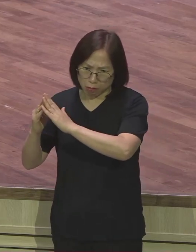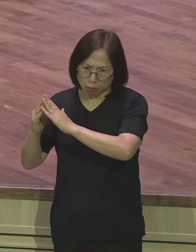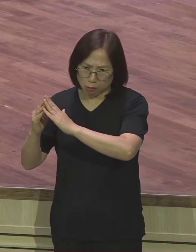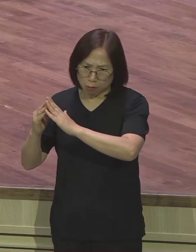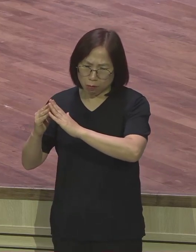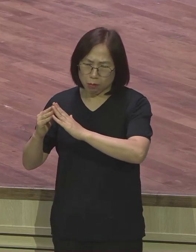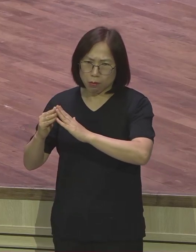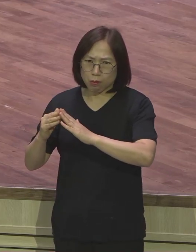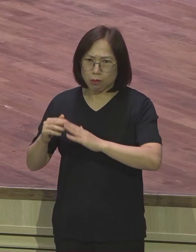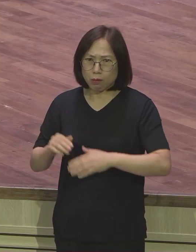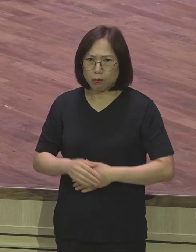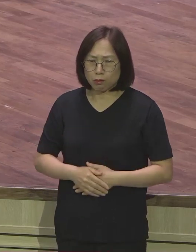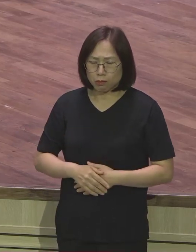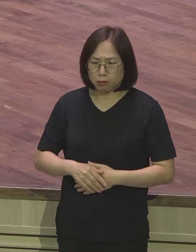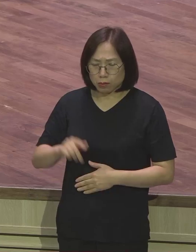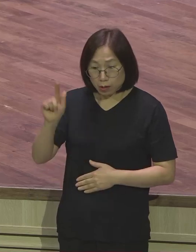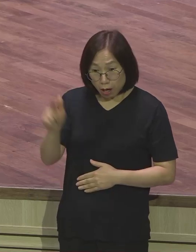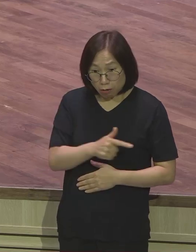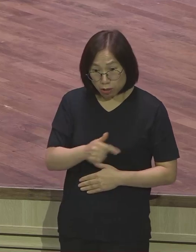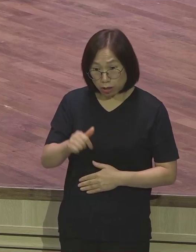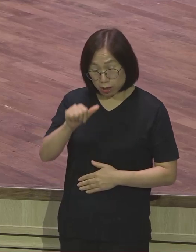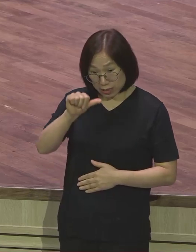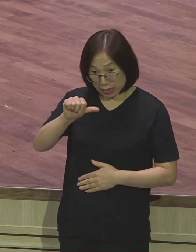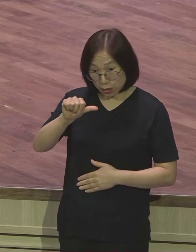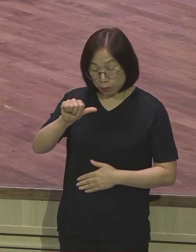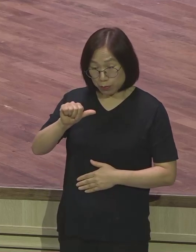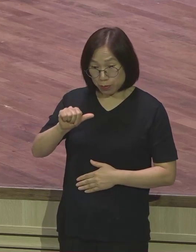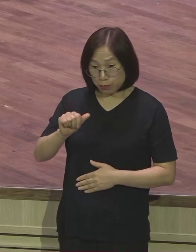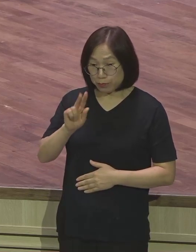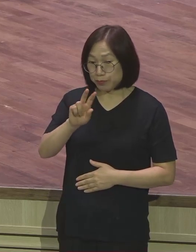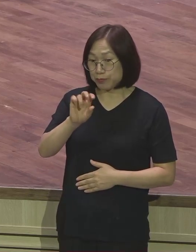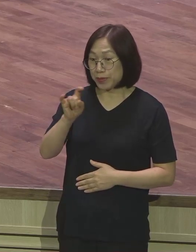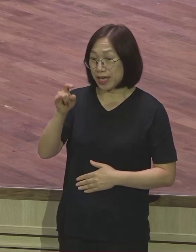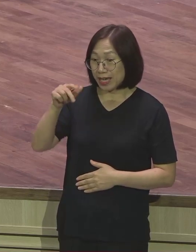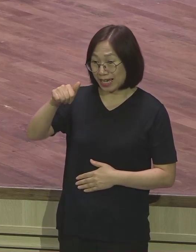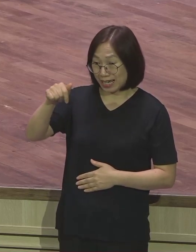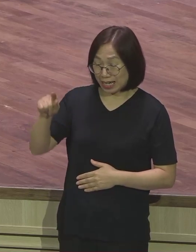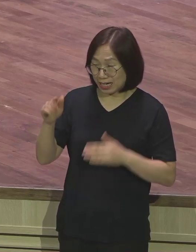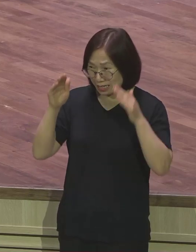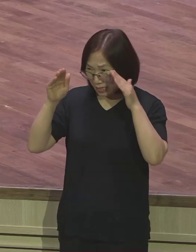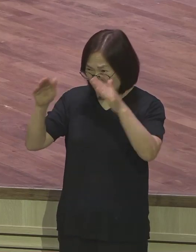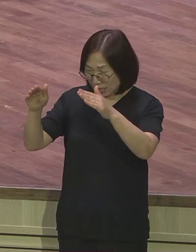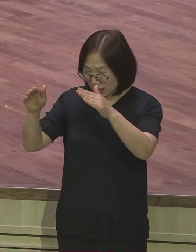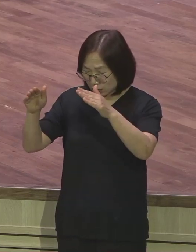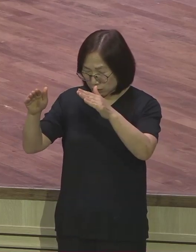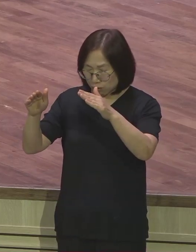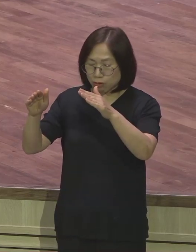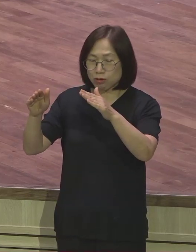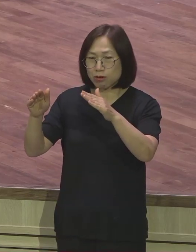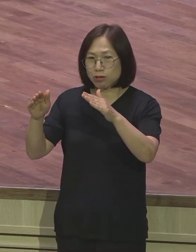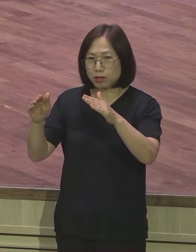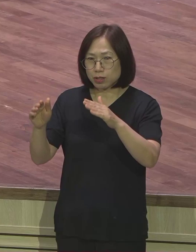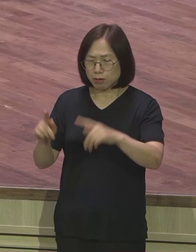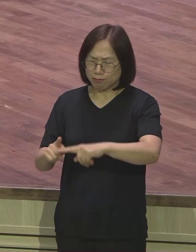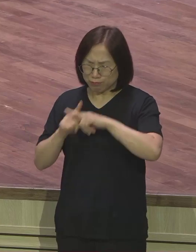하루에 다섯 번 정확하게 메카를 향해서 양탄자를 깔고 무조건 엎드렸기도 합니다